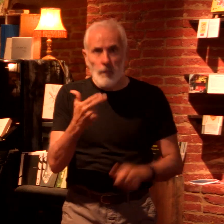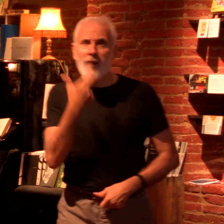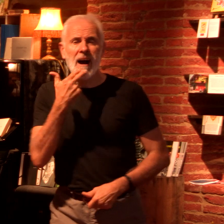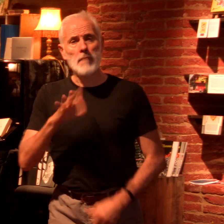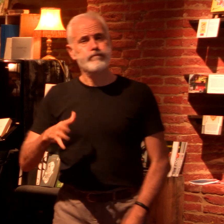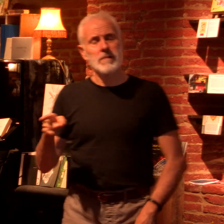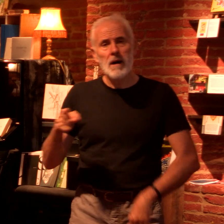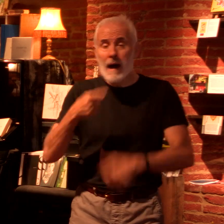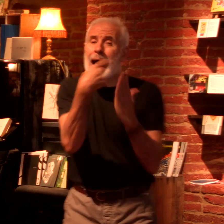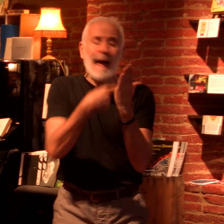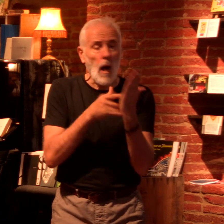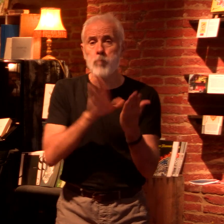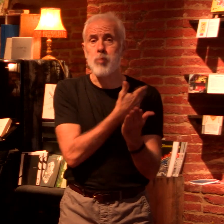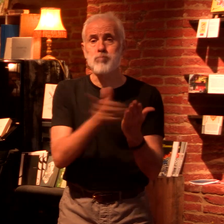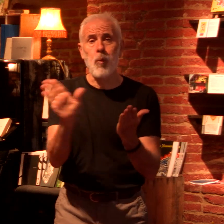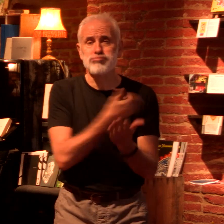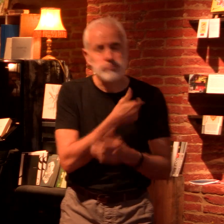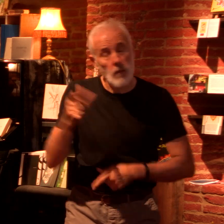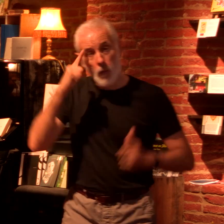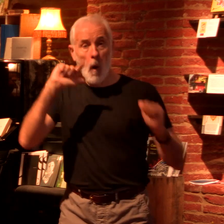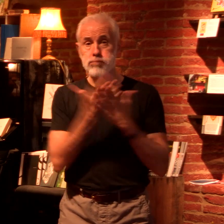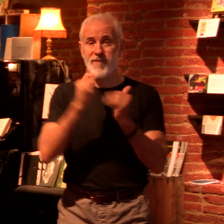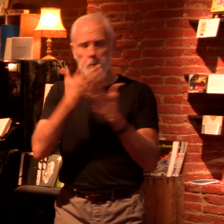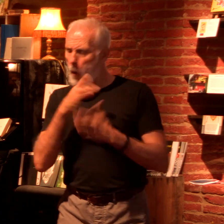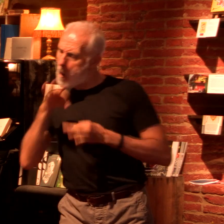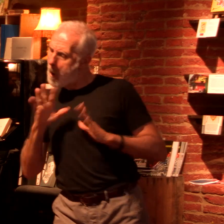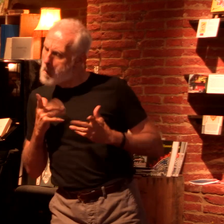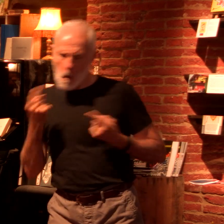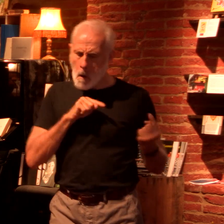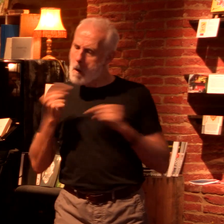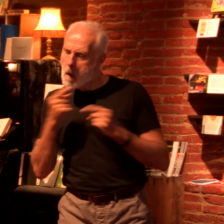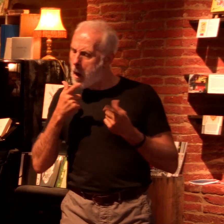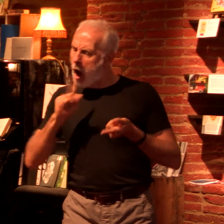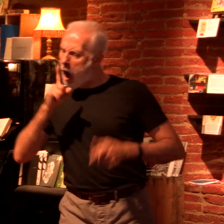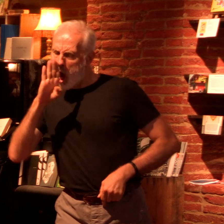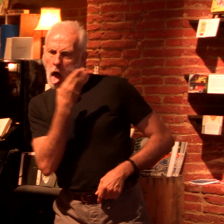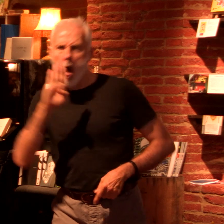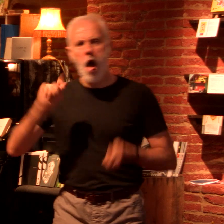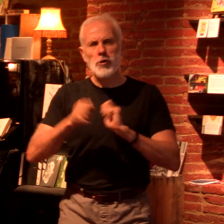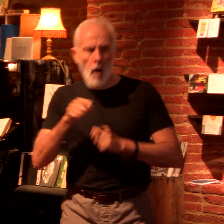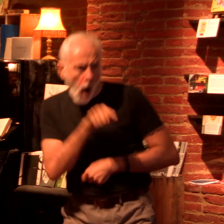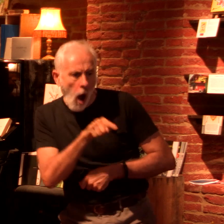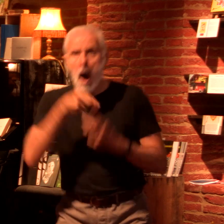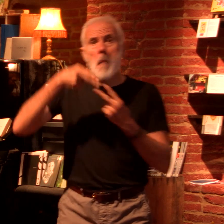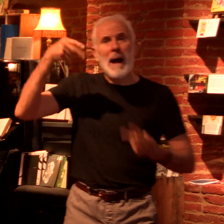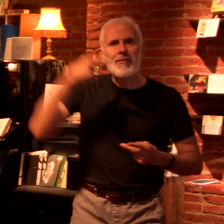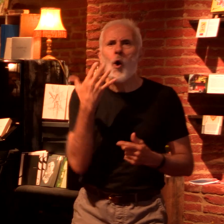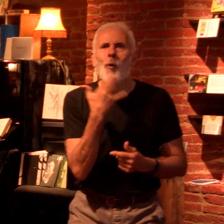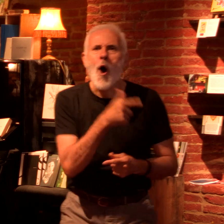pas trop leur liste de courses. Elles improvisent des recettes, changent leur plan et se disent que des pâtes colorées maison à la betterave, ça pourrait